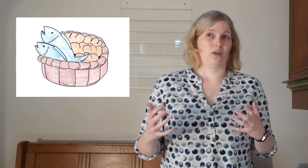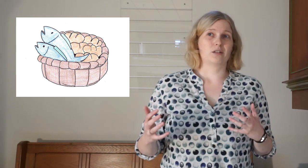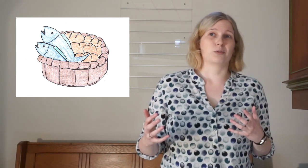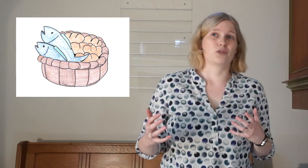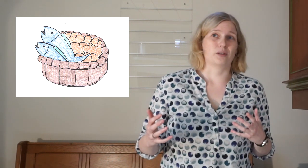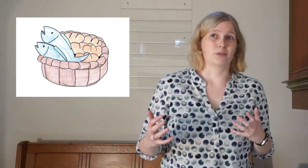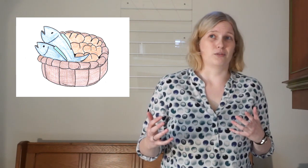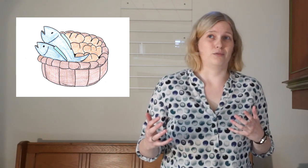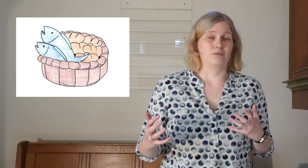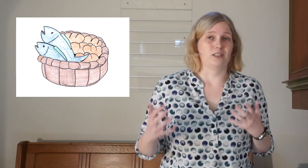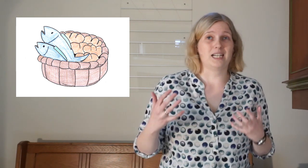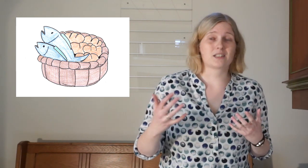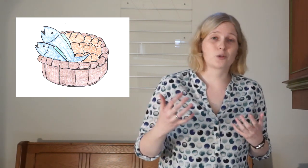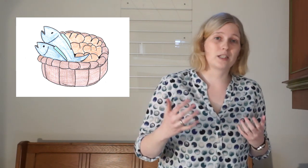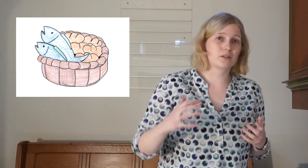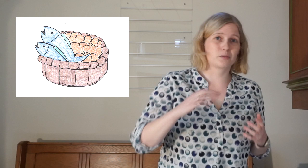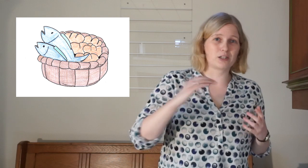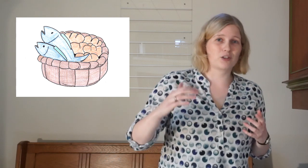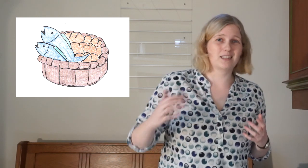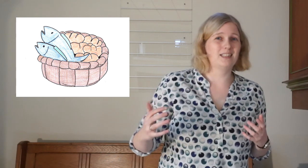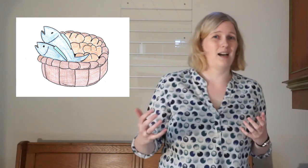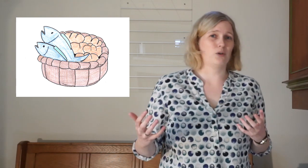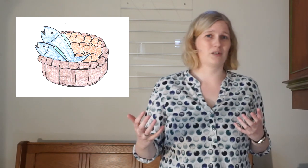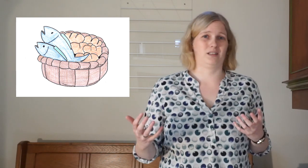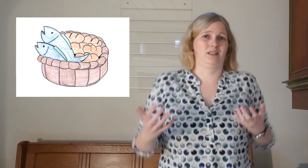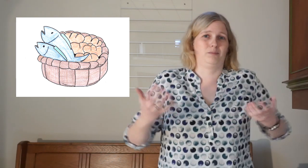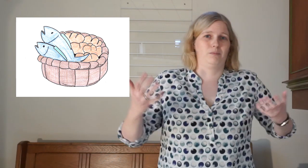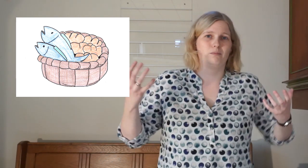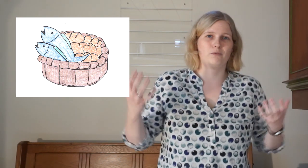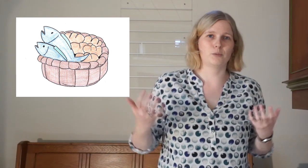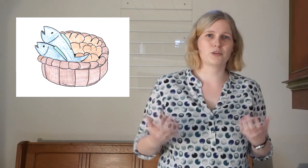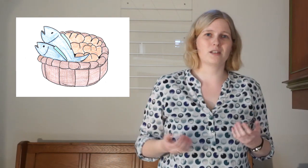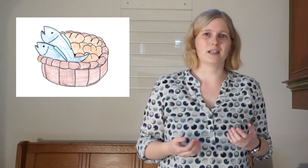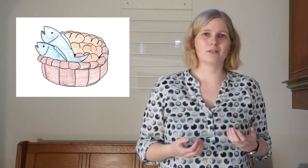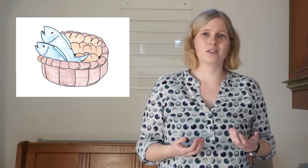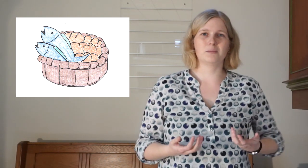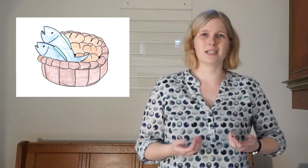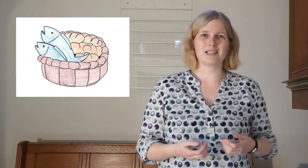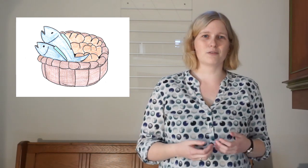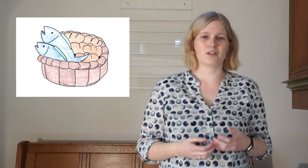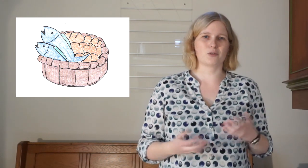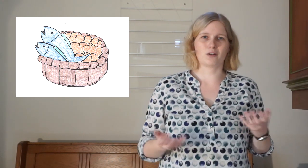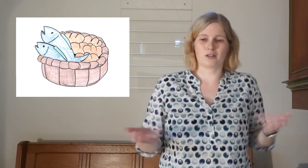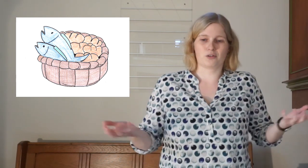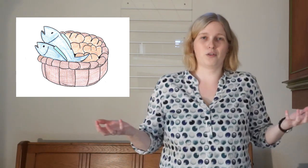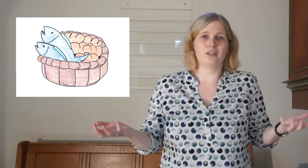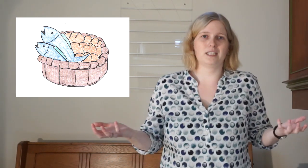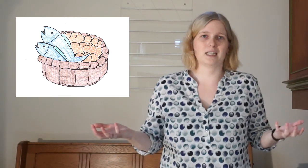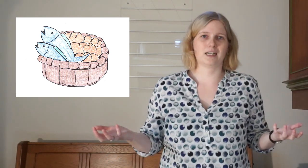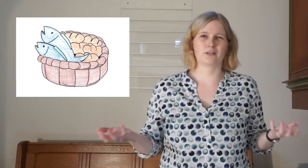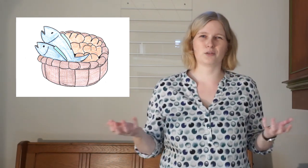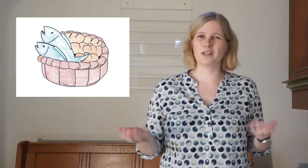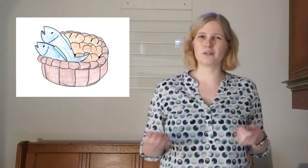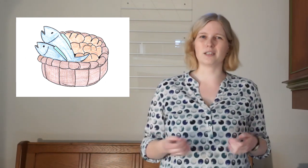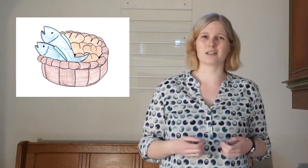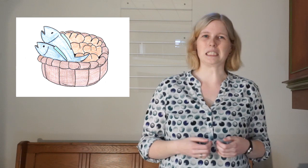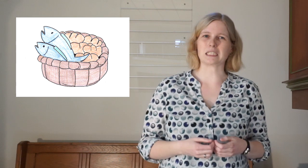Leute bestimmt. Und wir sagten zu Jesus, Mensch, schick die nach Hause. Wir müssen ja irgendwie die mit Essen versorgen. Und das können wir hier gar nicht. Nicht so viele, wie das sind.